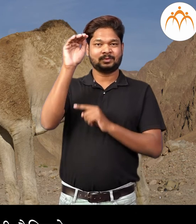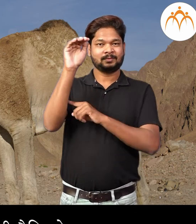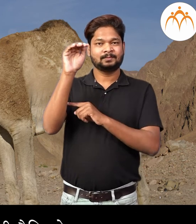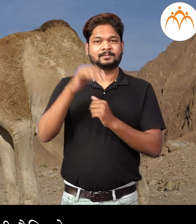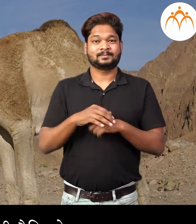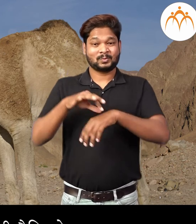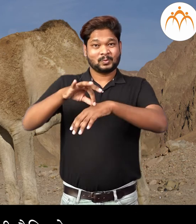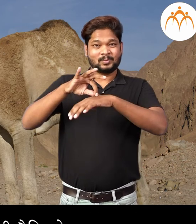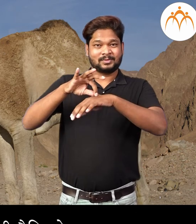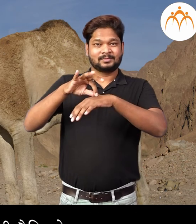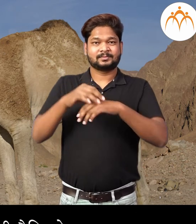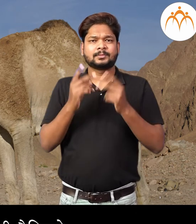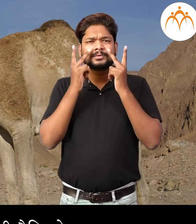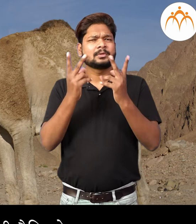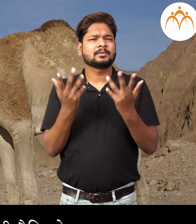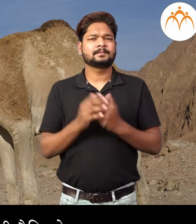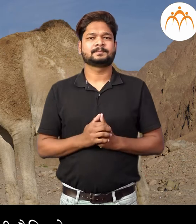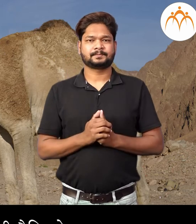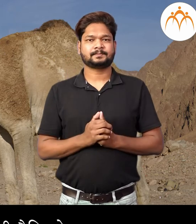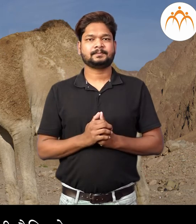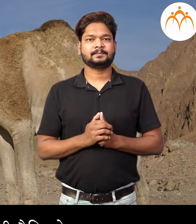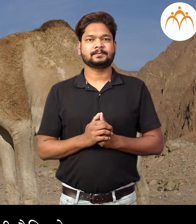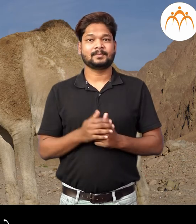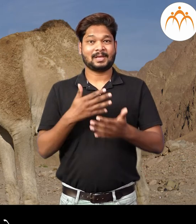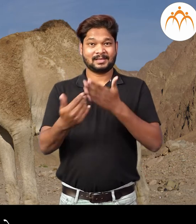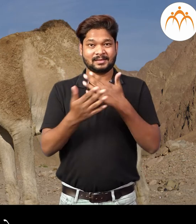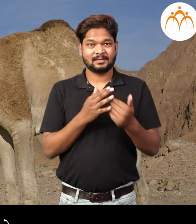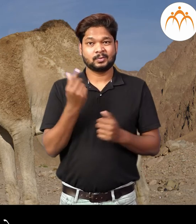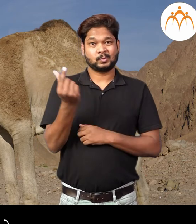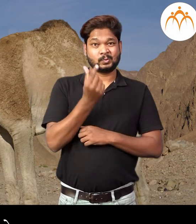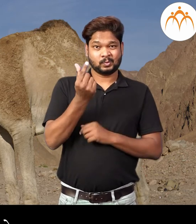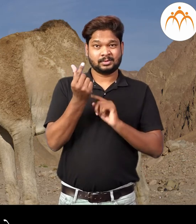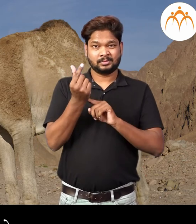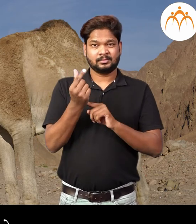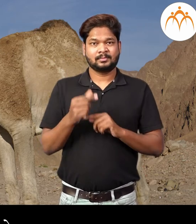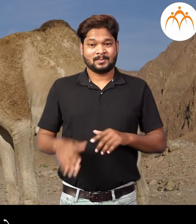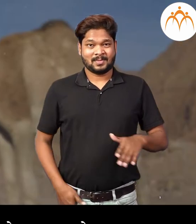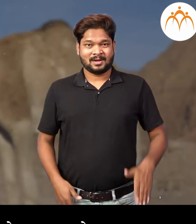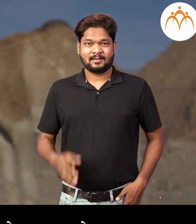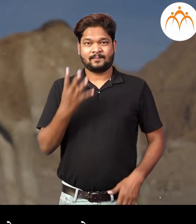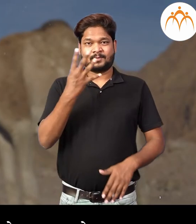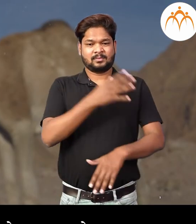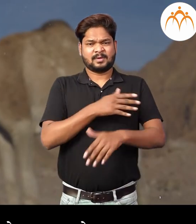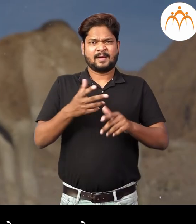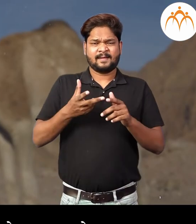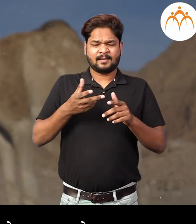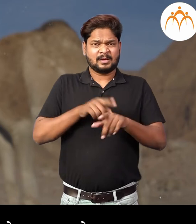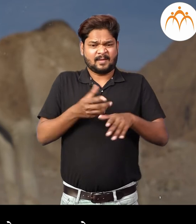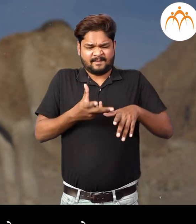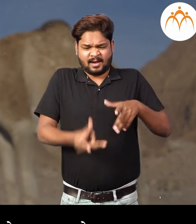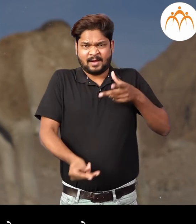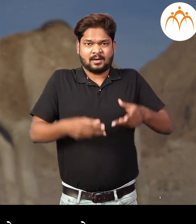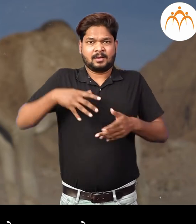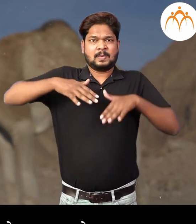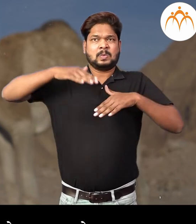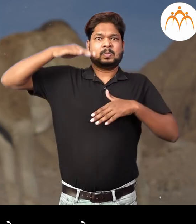उन्टाचा शरीर रचनेची वईशिष्टे अवयव उपयोग लांपाय तापलेल्या